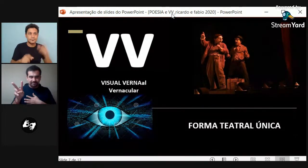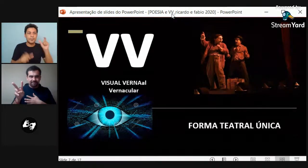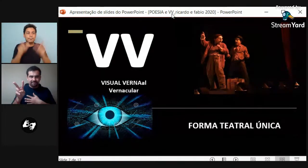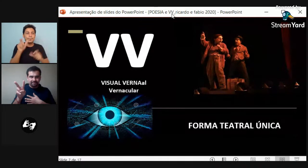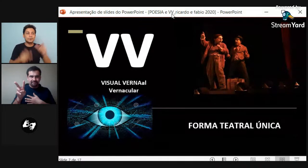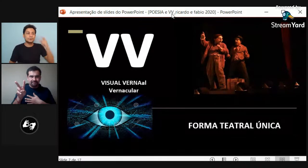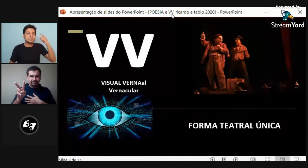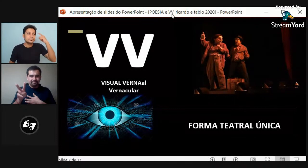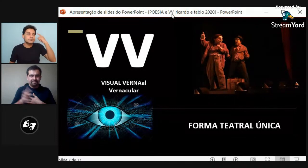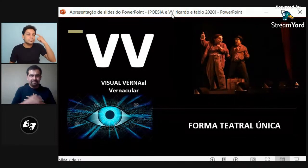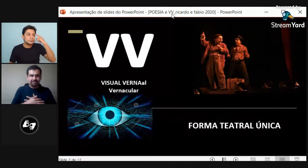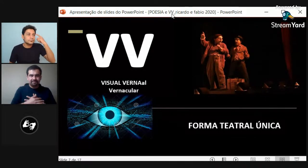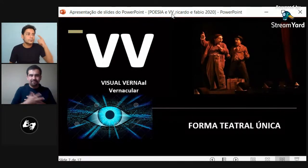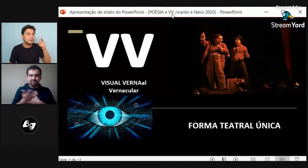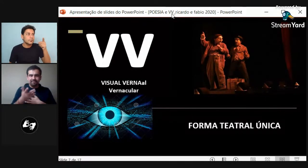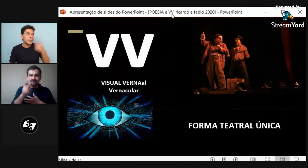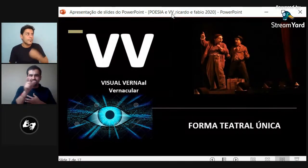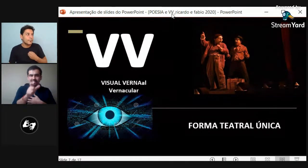Esta es la seña del vernáculo visual.